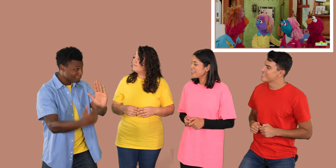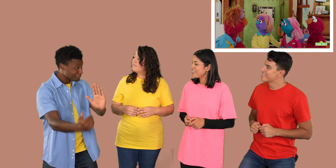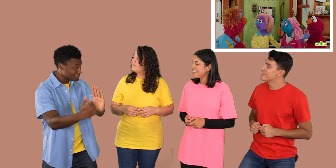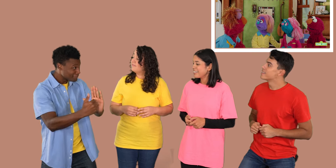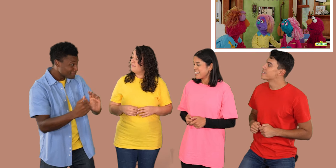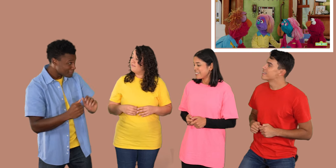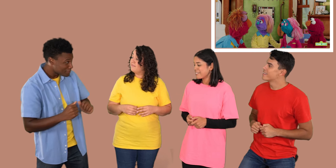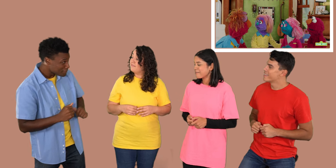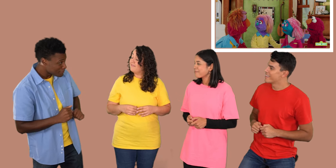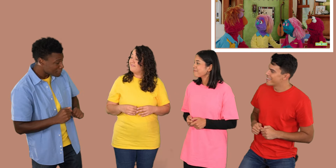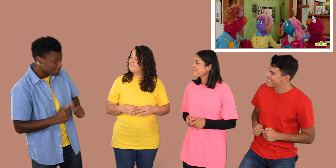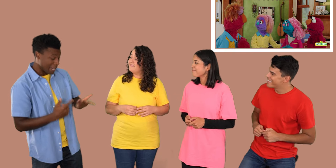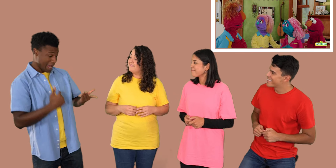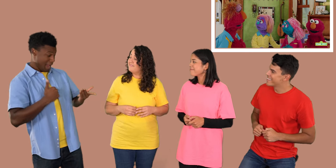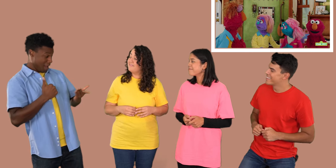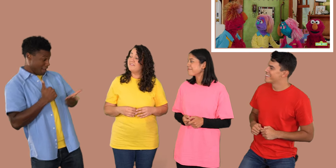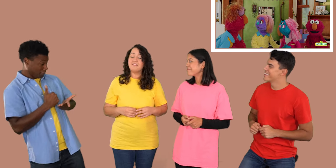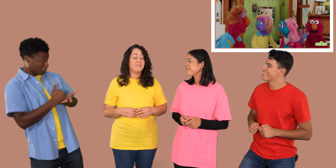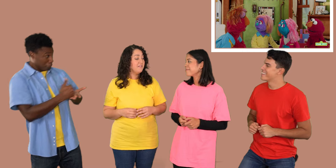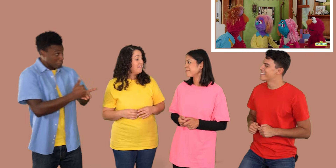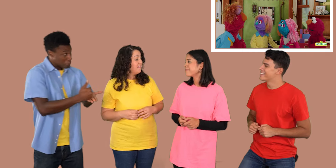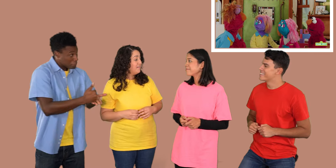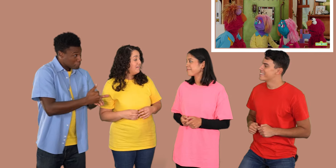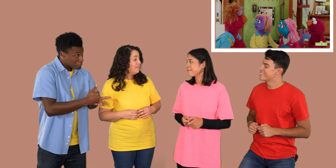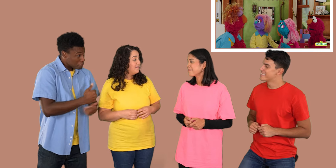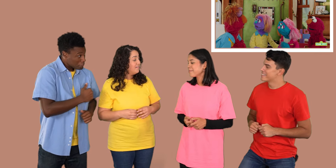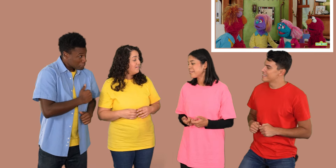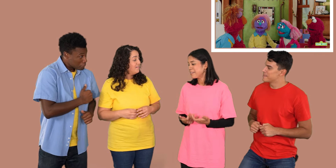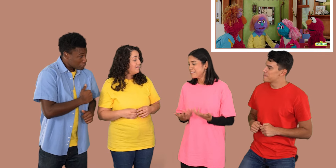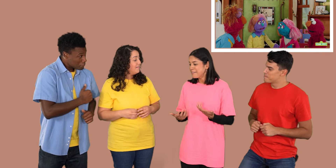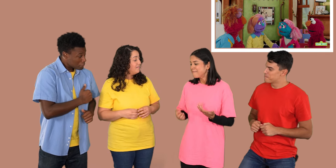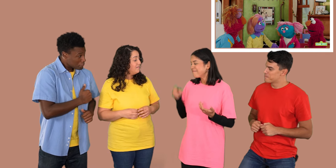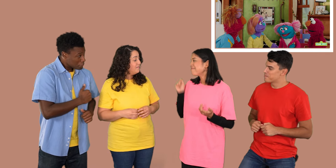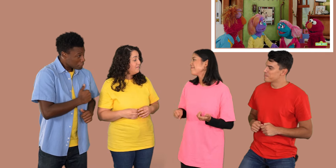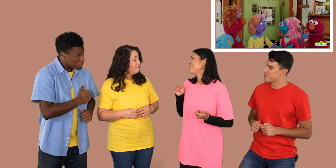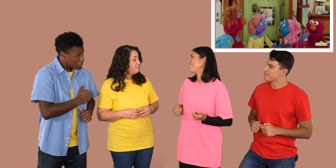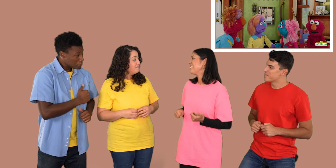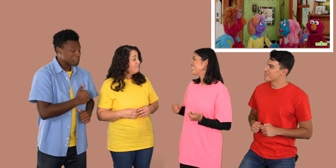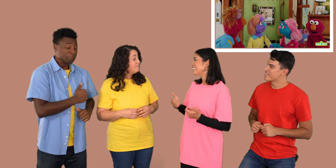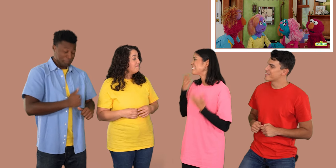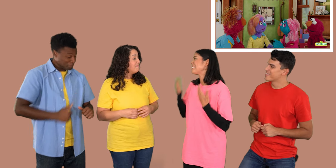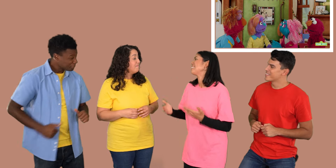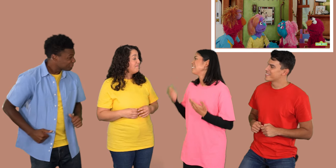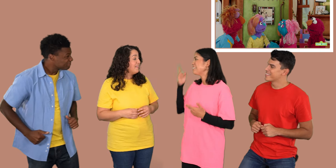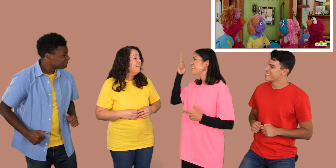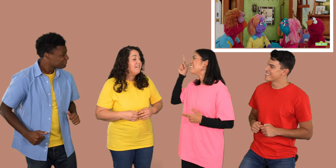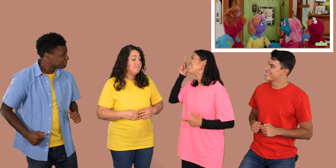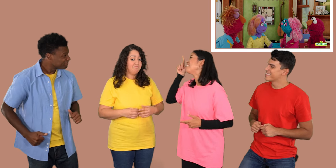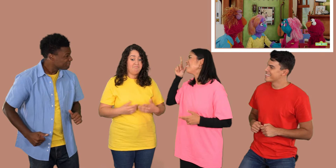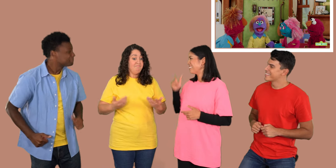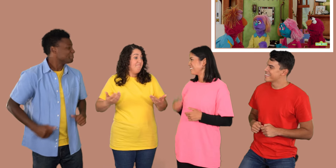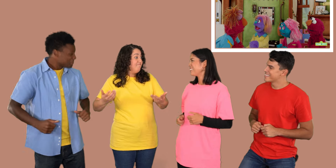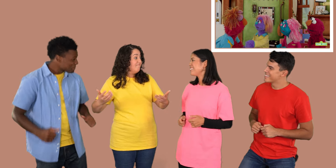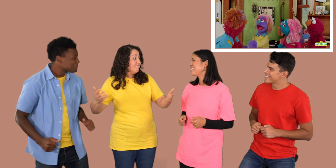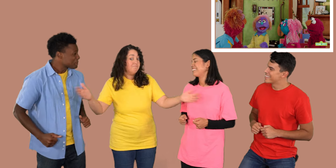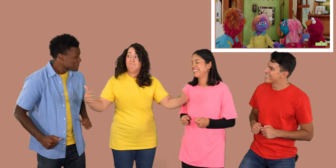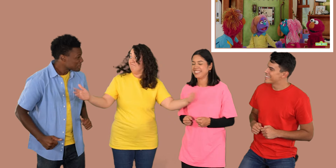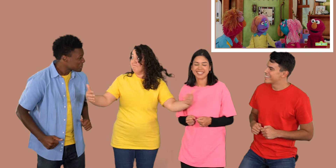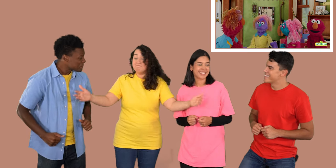de bloques de nuevo? Yo podría ayudarte. Pues, sí, por favor, tío Louis. ¿Qué tal si todos la